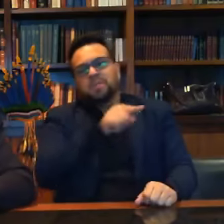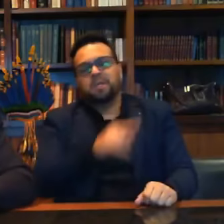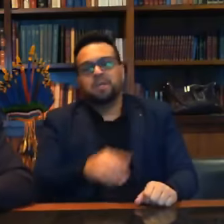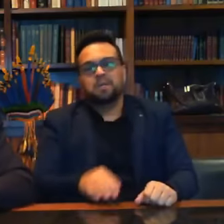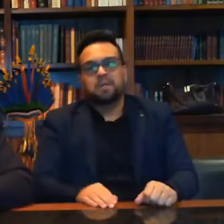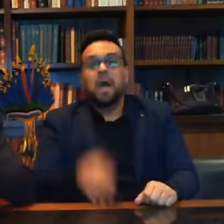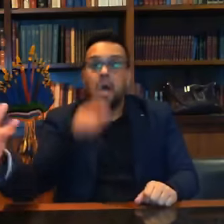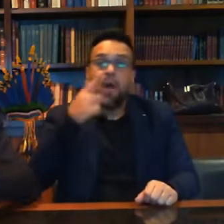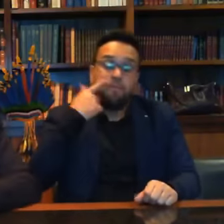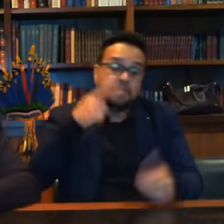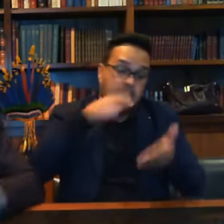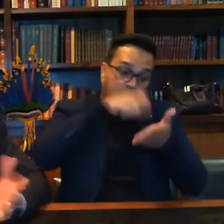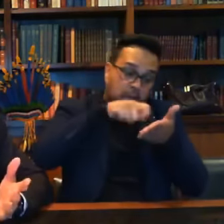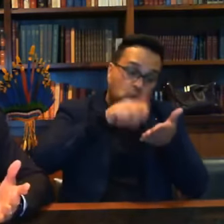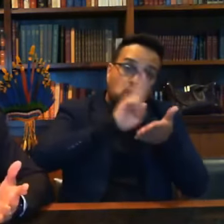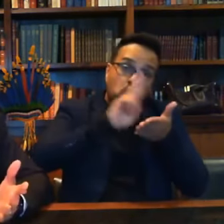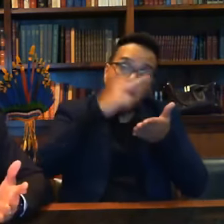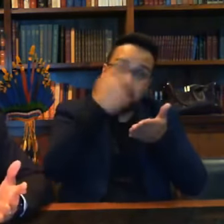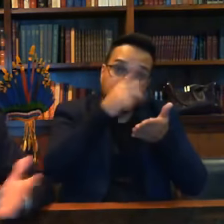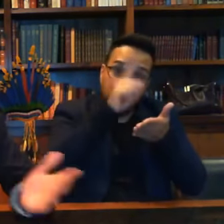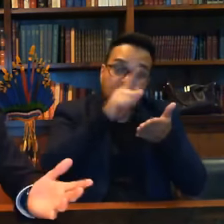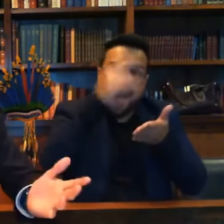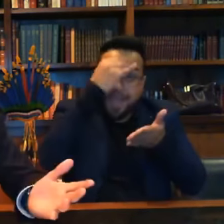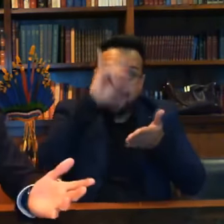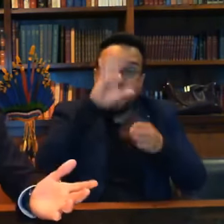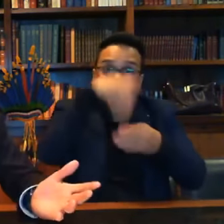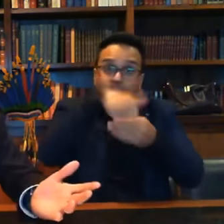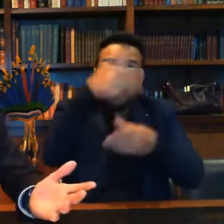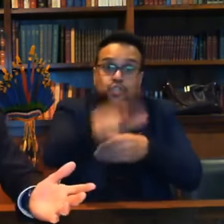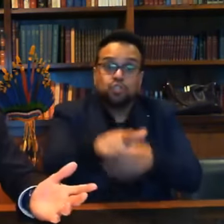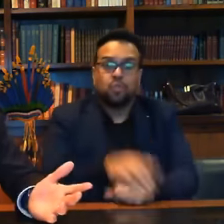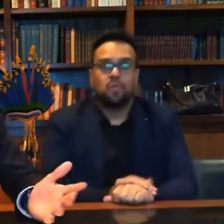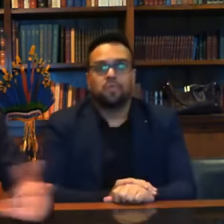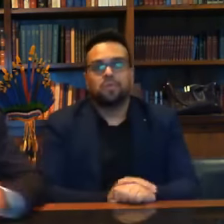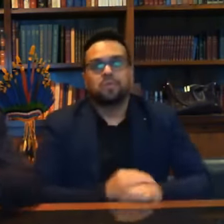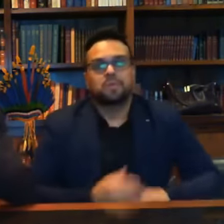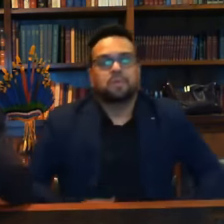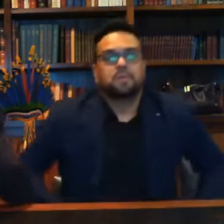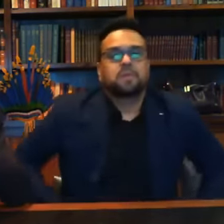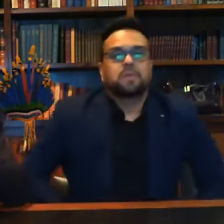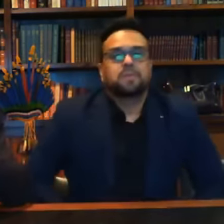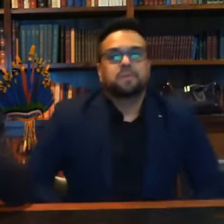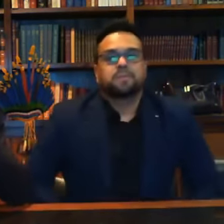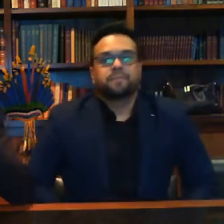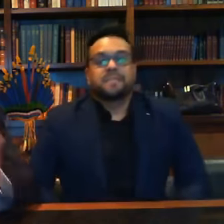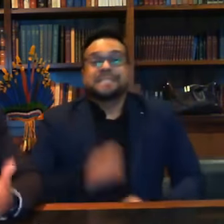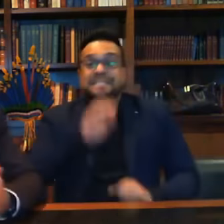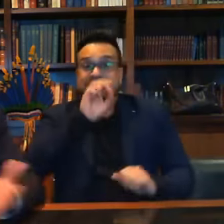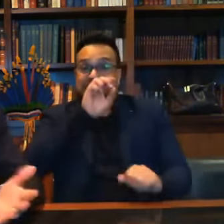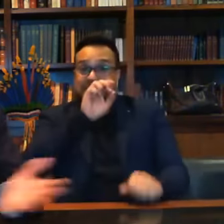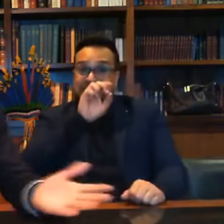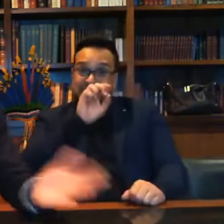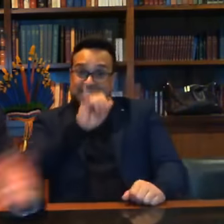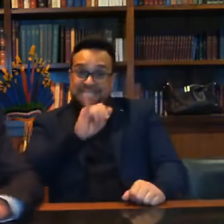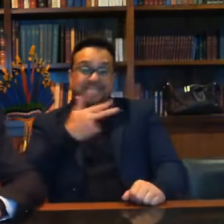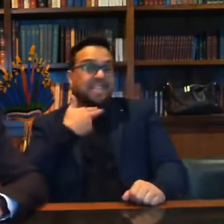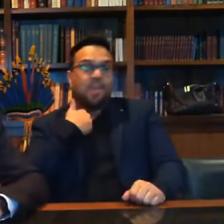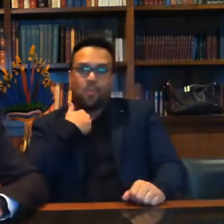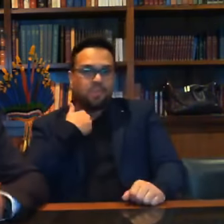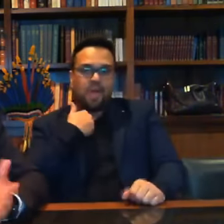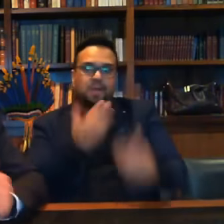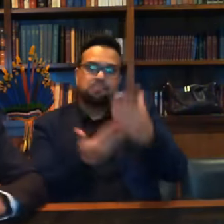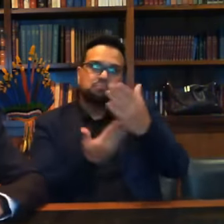Ué, anota o nome dele para não repetir. Se bem que, se não tivermos como agitar o voto, poderá, poderá acontecer que